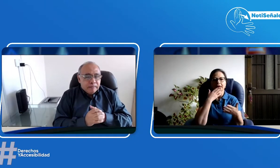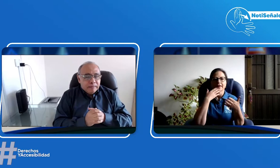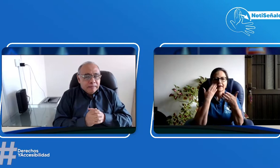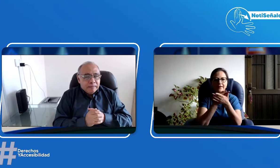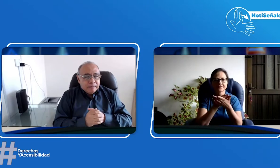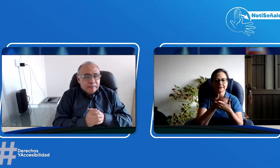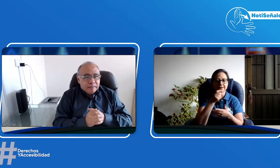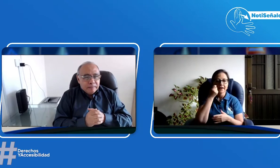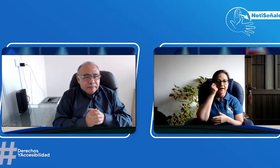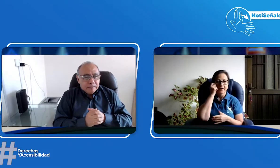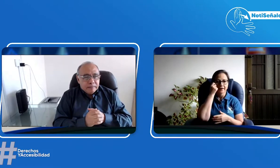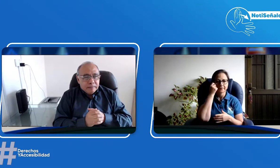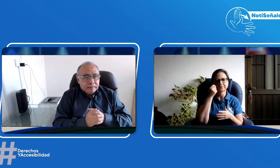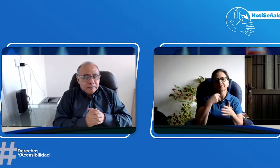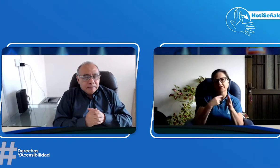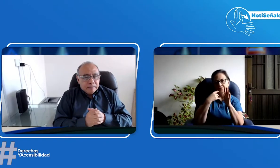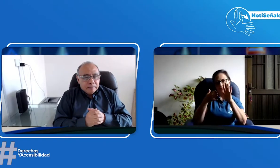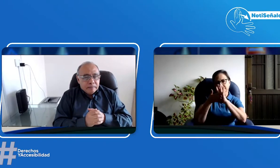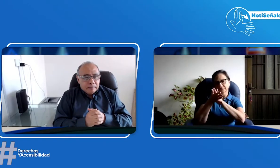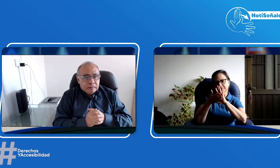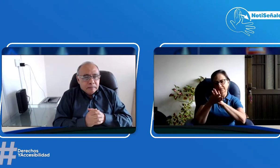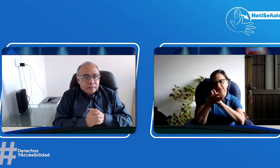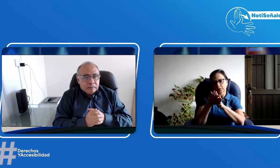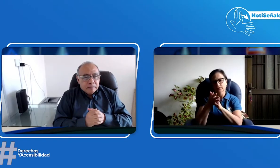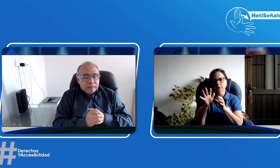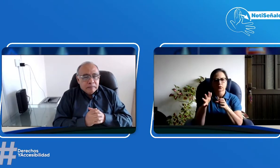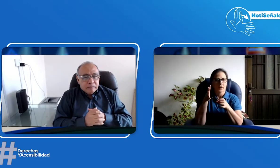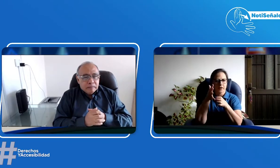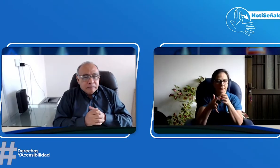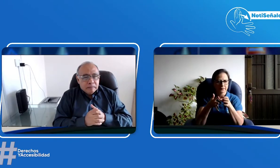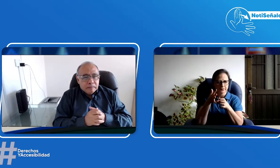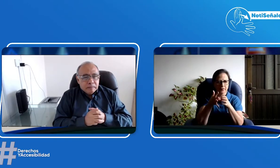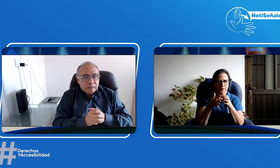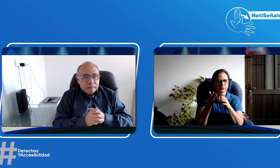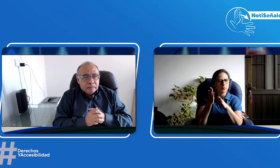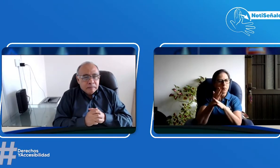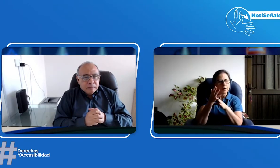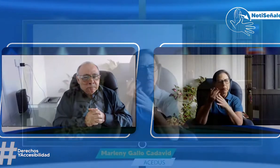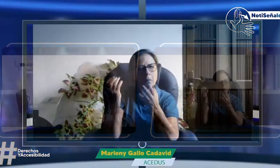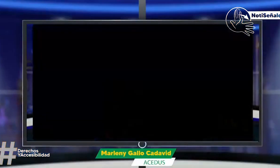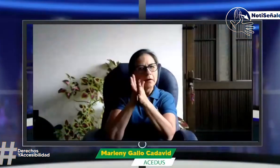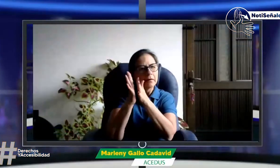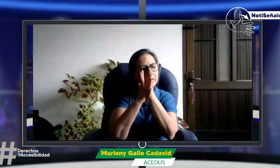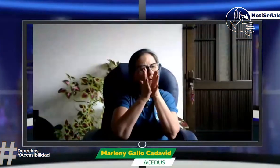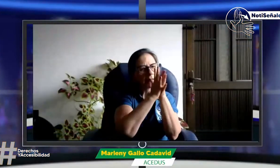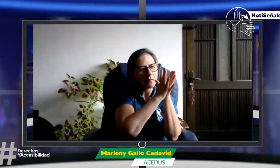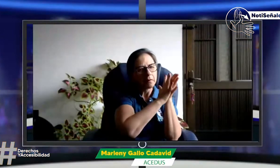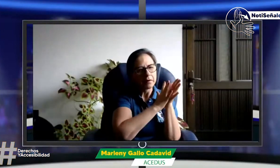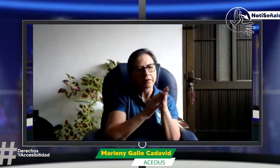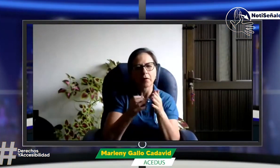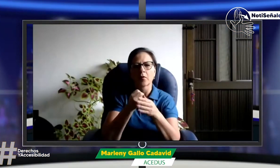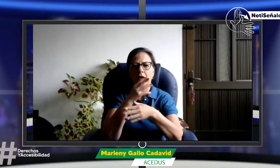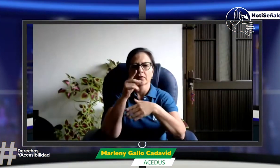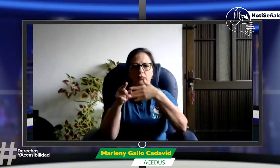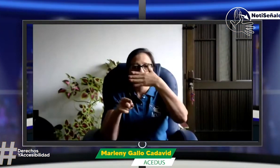Sí, bueno, gracias Henry. Quiero contarte que desde Acedus hemos identificado